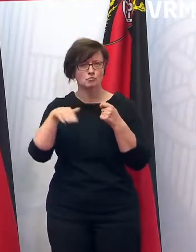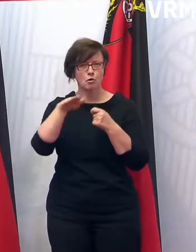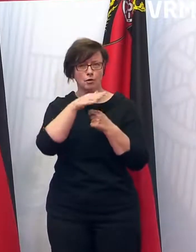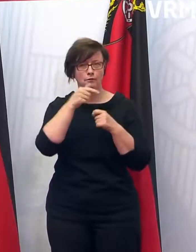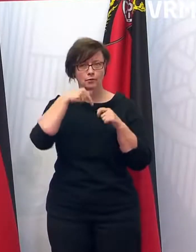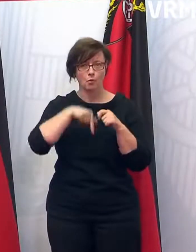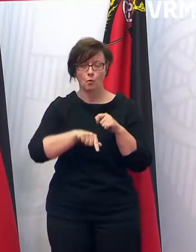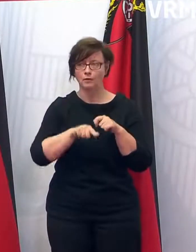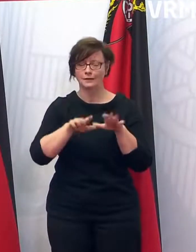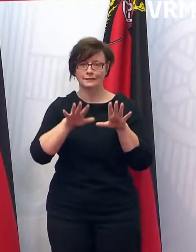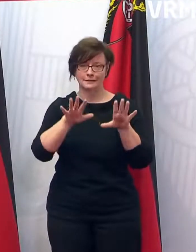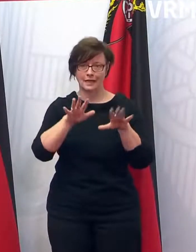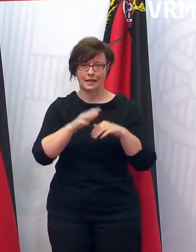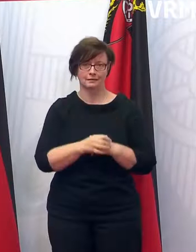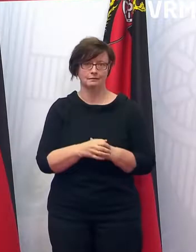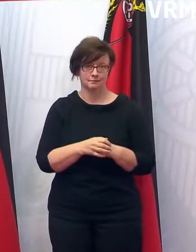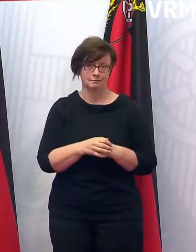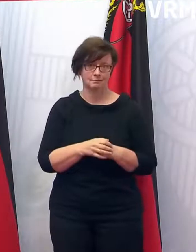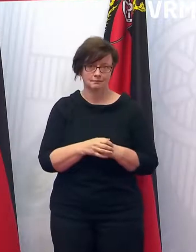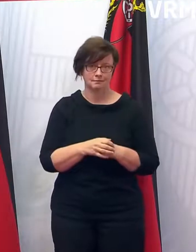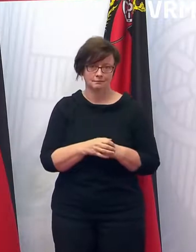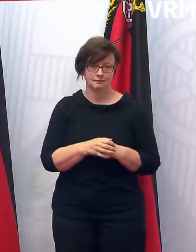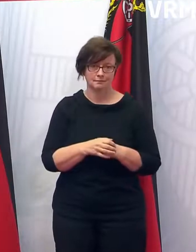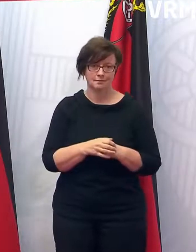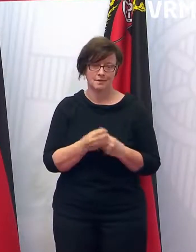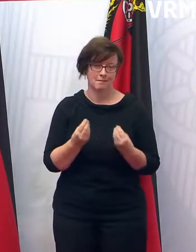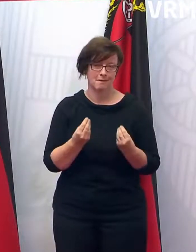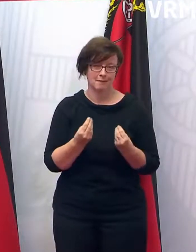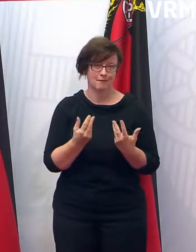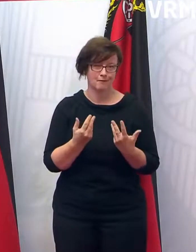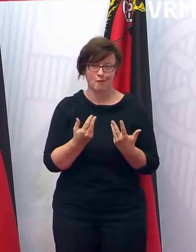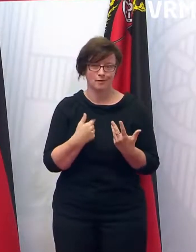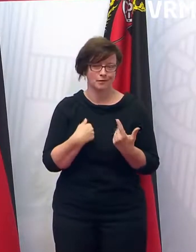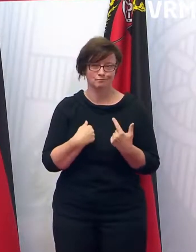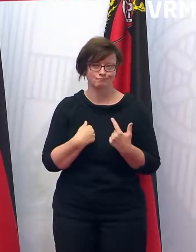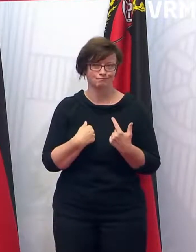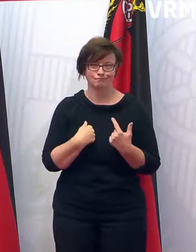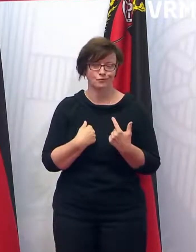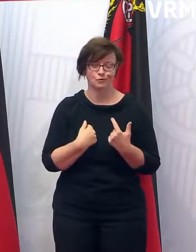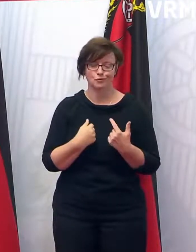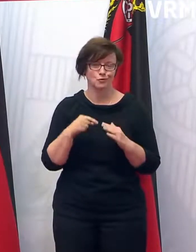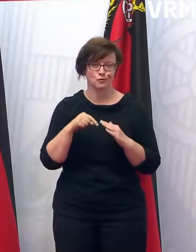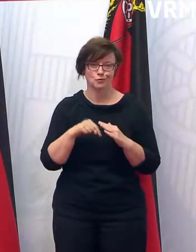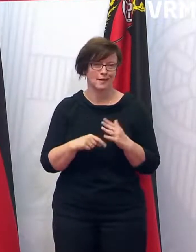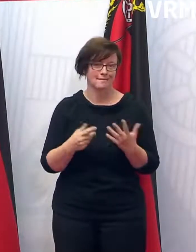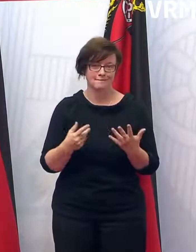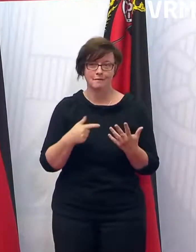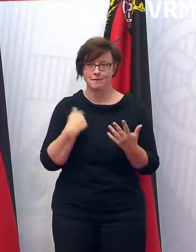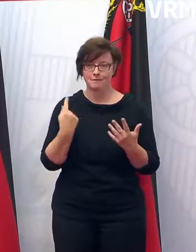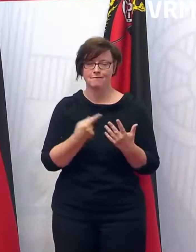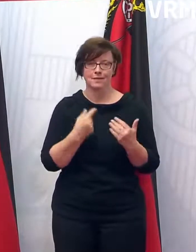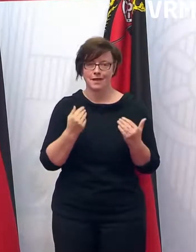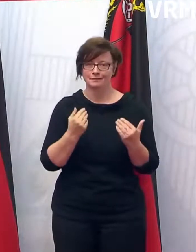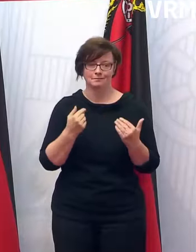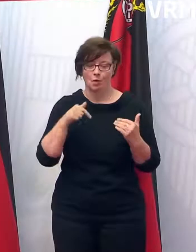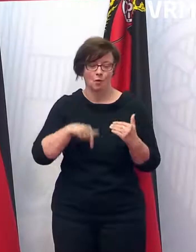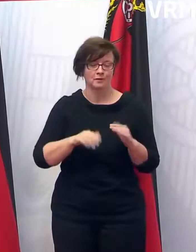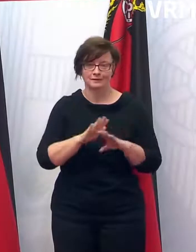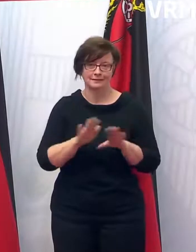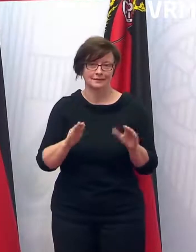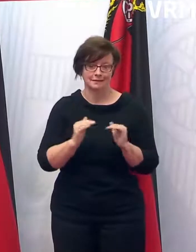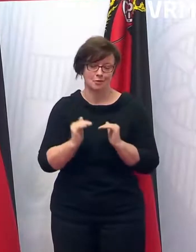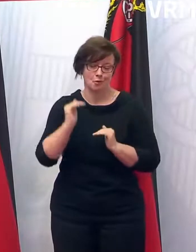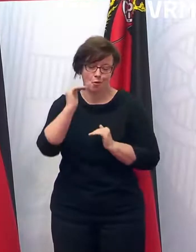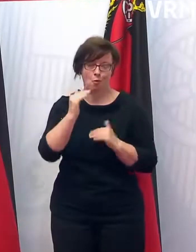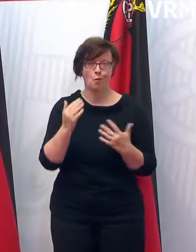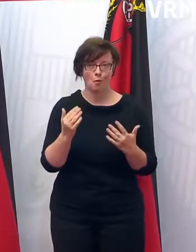zehn, weit unter zehn. Und das ist gefühlt sind wir eigentlich heute schon in dieser Situation, sind wir aber eigentlich nicht. Aber